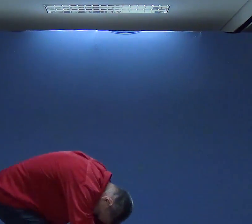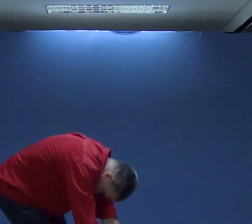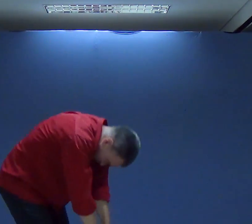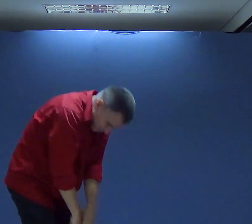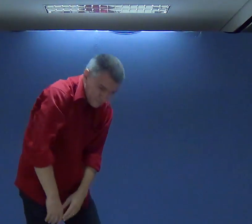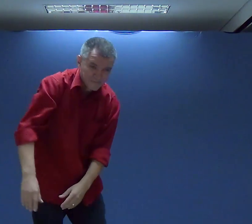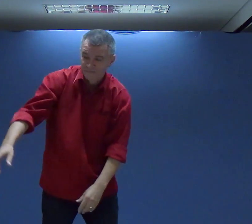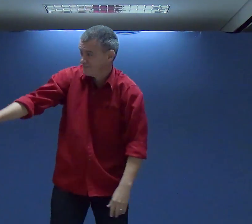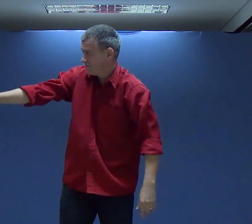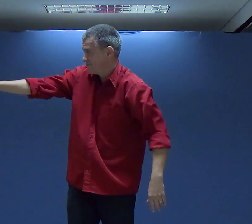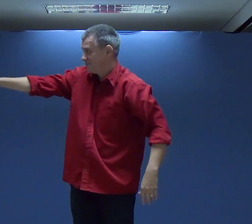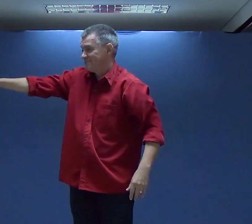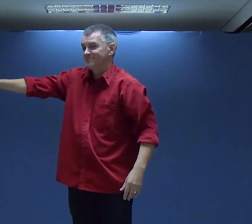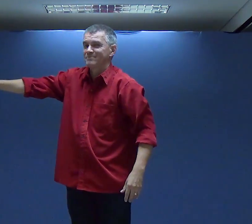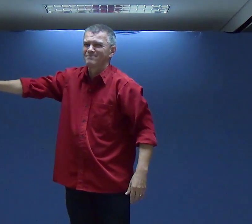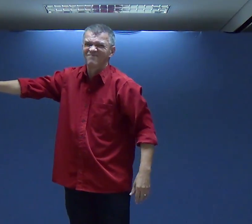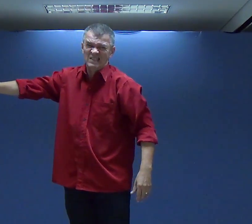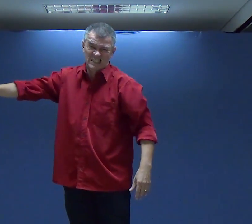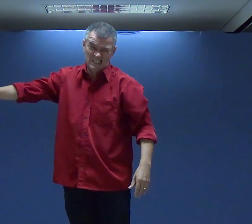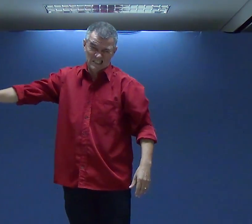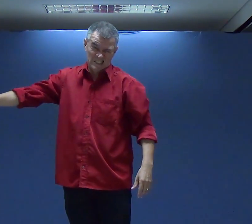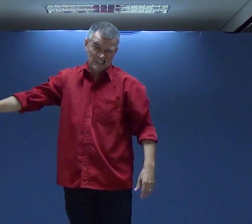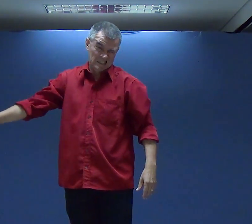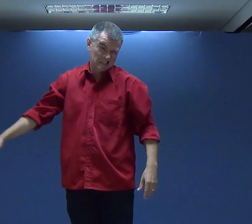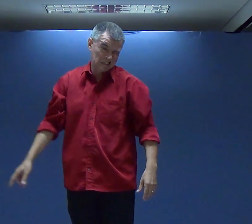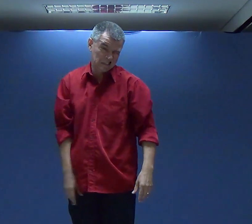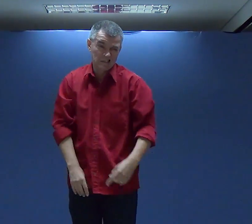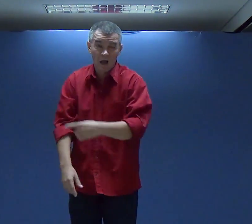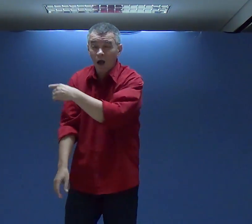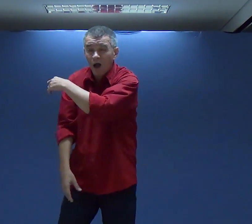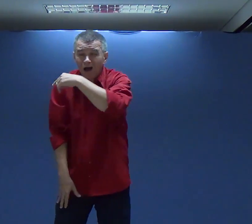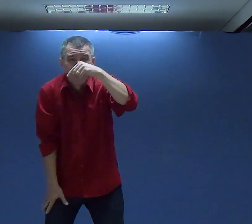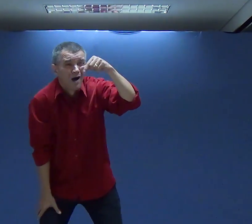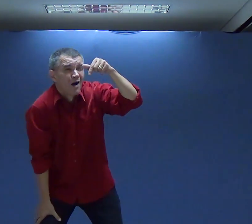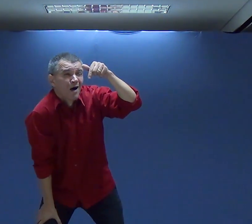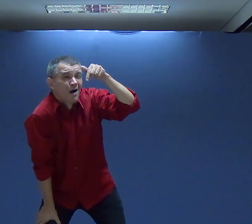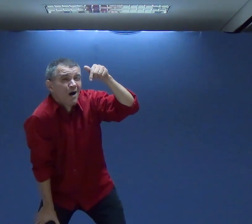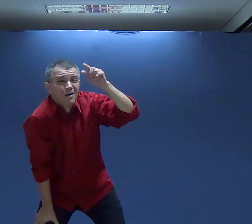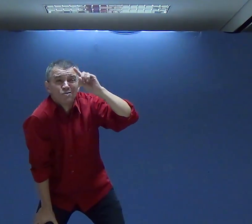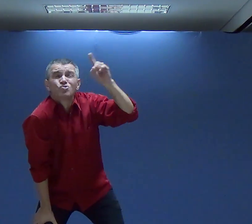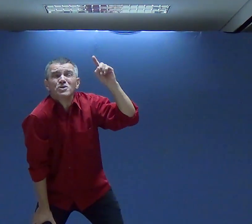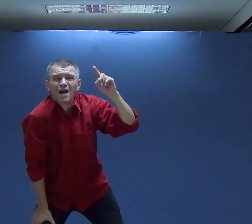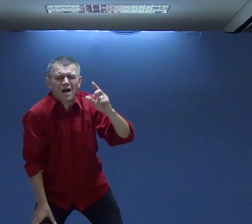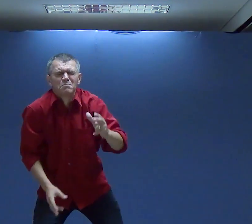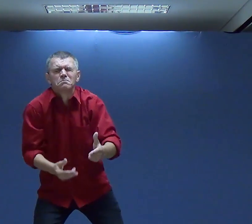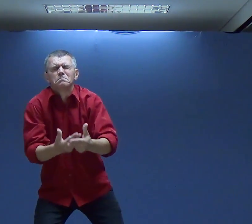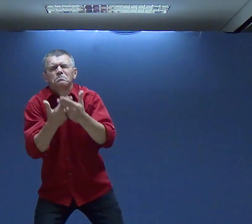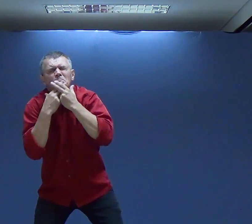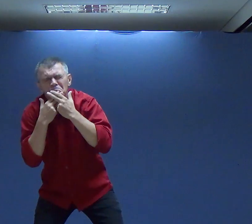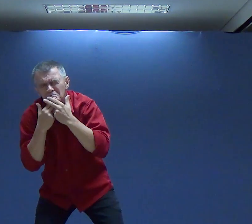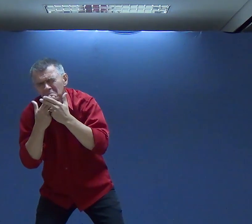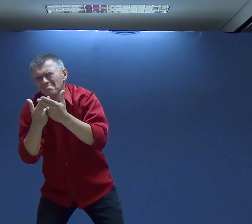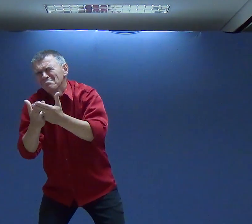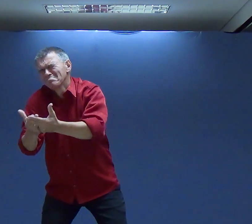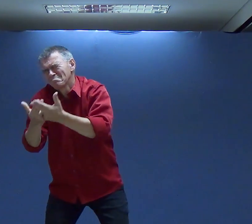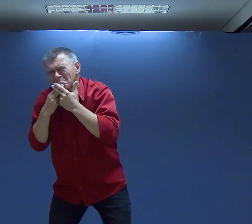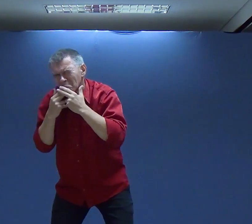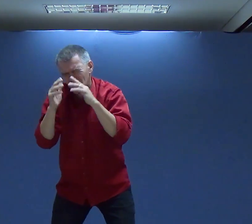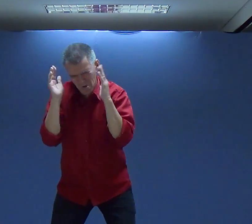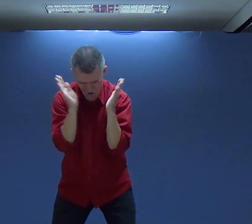E Davi Se arrepende Cai com o seu rosto Em terra E ele Por sete